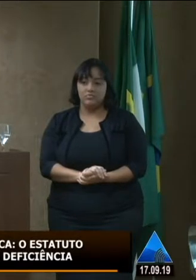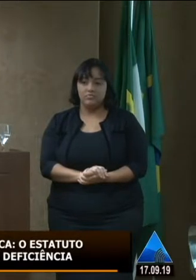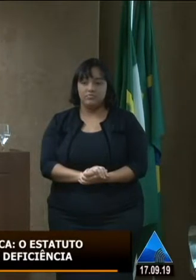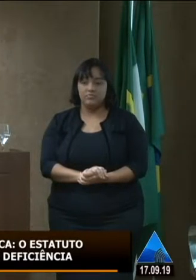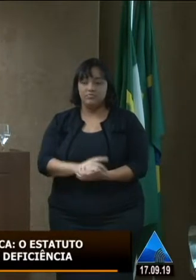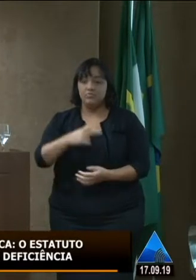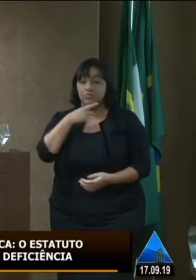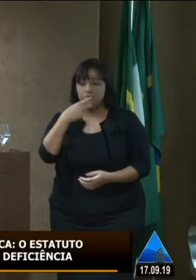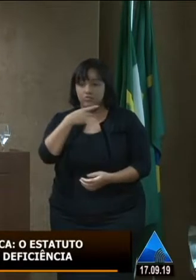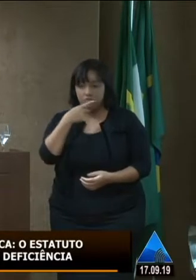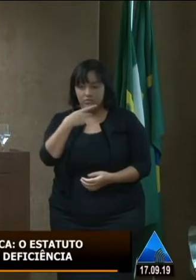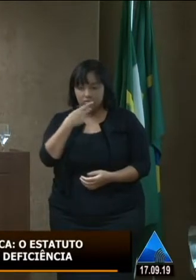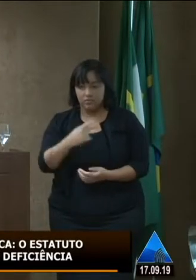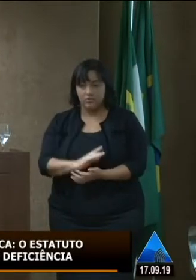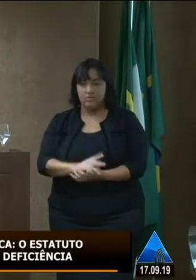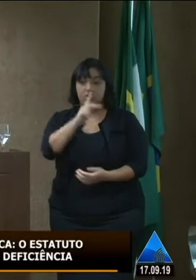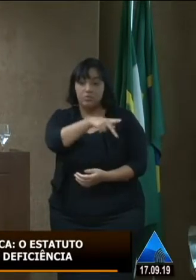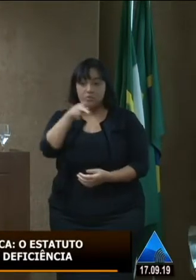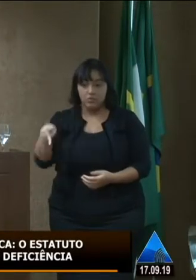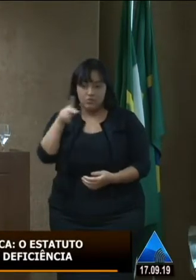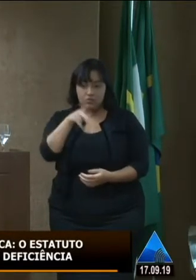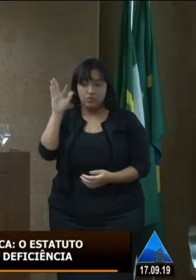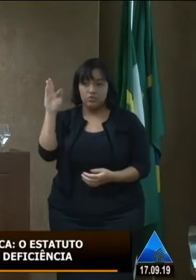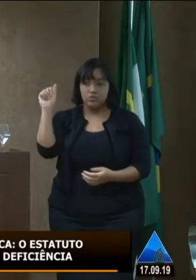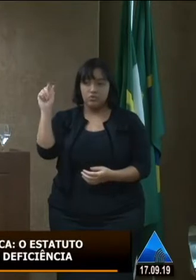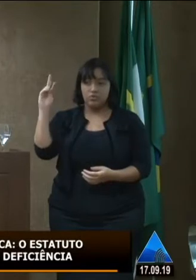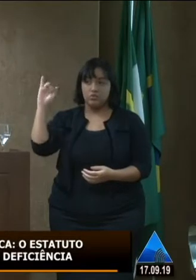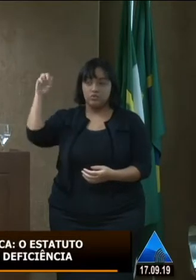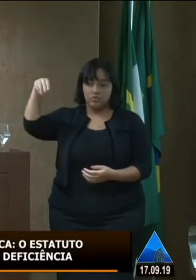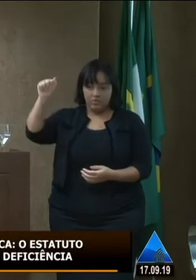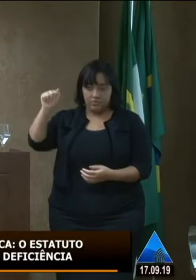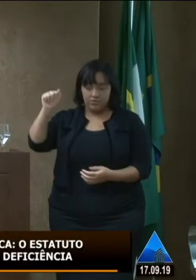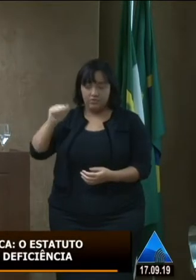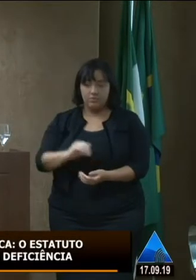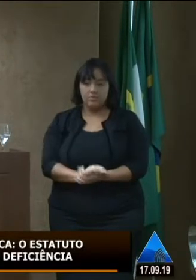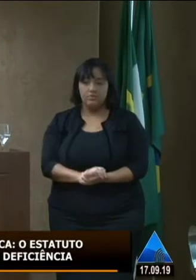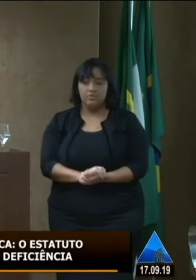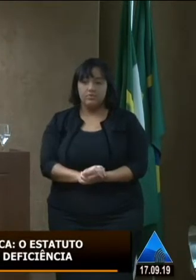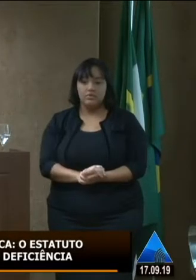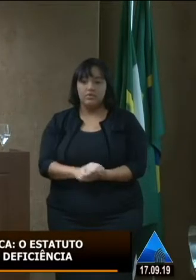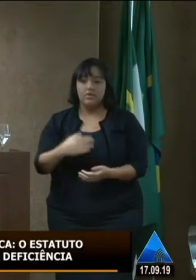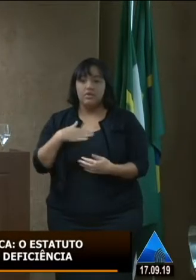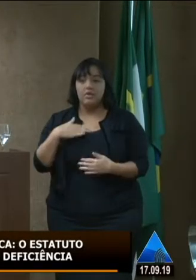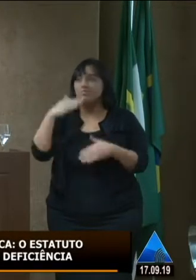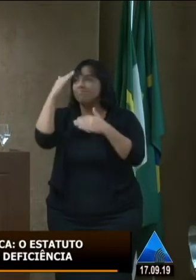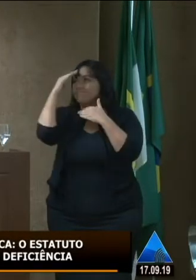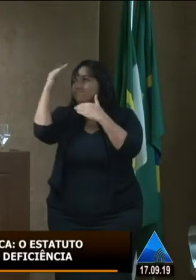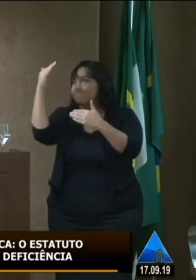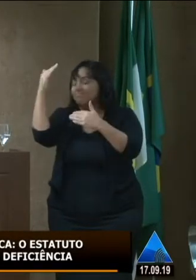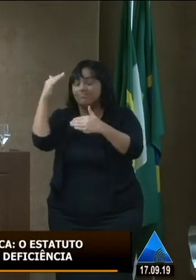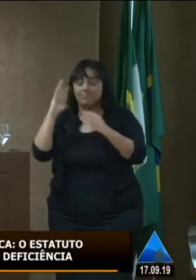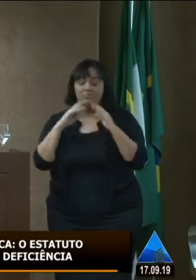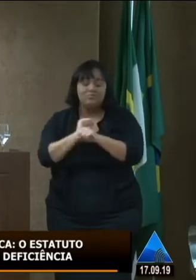representar a governadora do estado a professora Fátima Bezerra e essa missão é uma missão que além de muito honrosa é uma missão